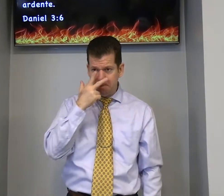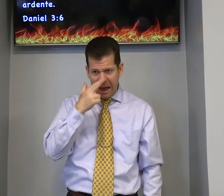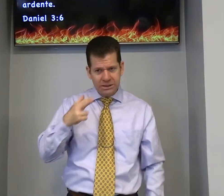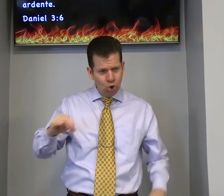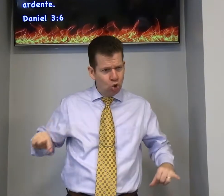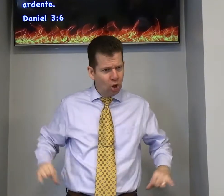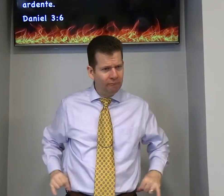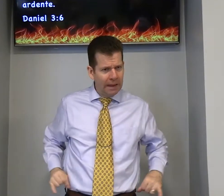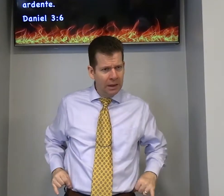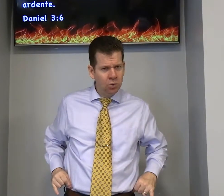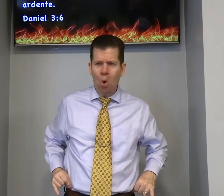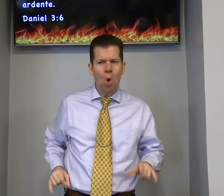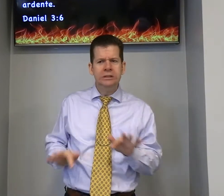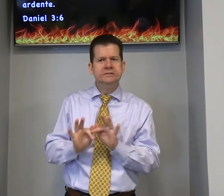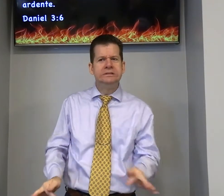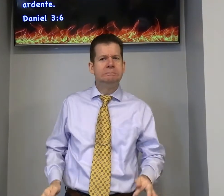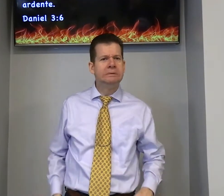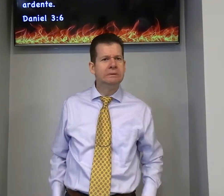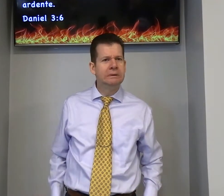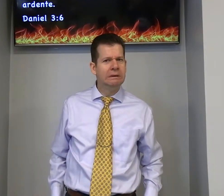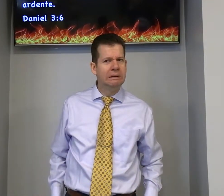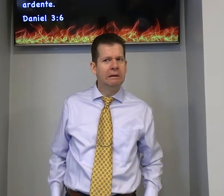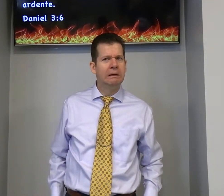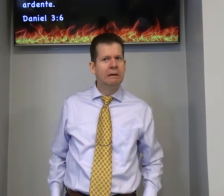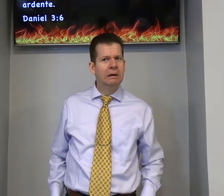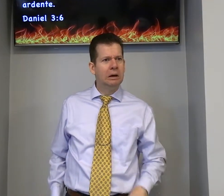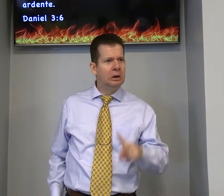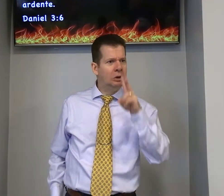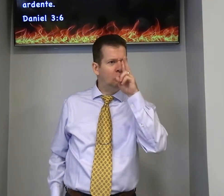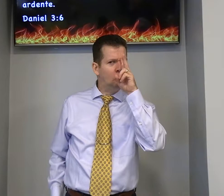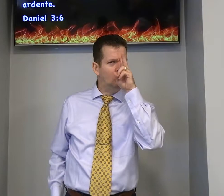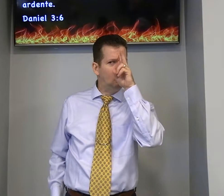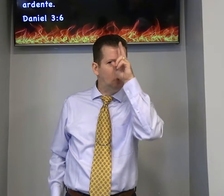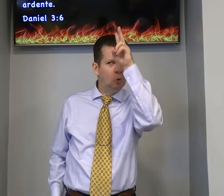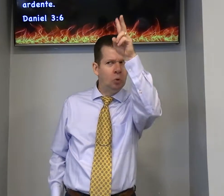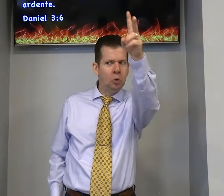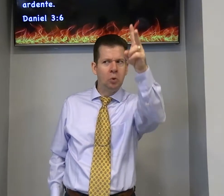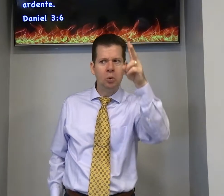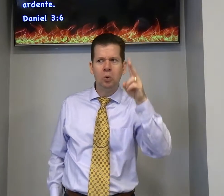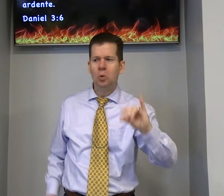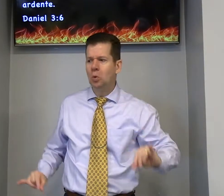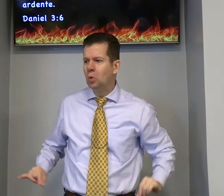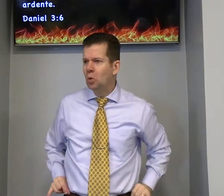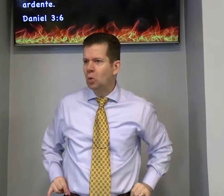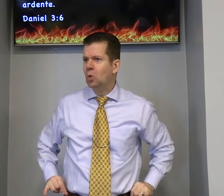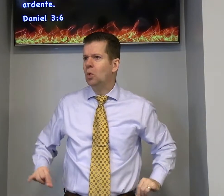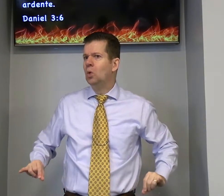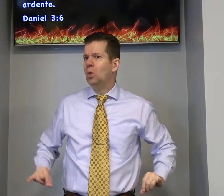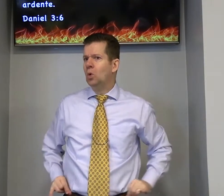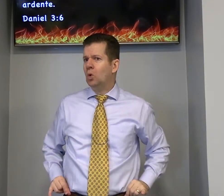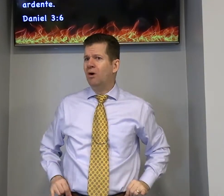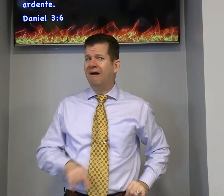parece que sofre menos simples é forte esse sofrimento